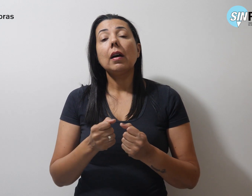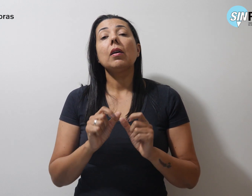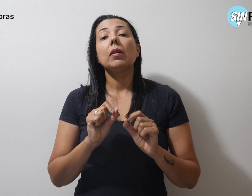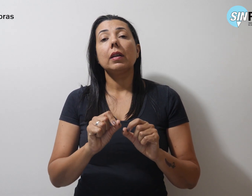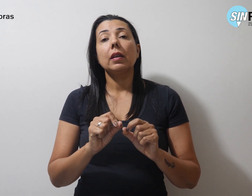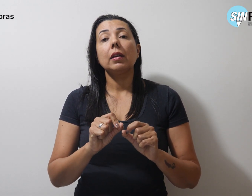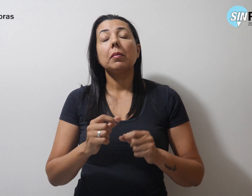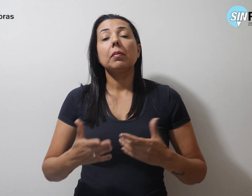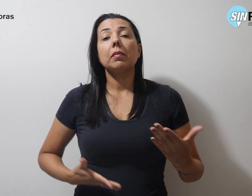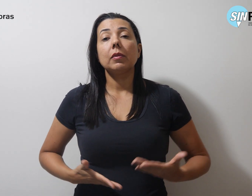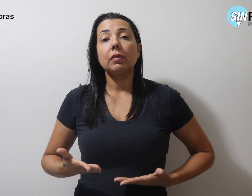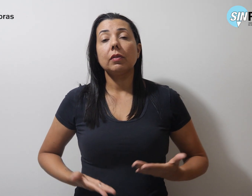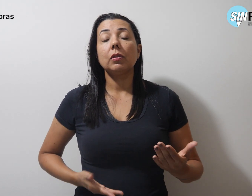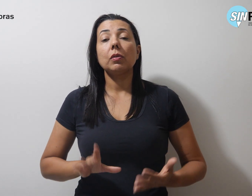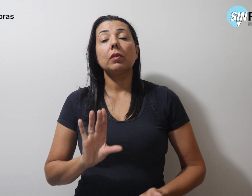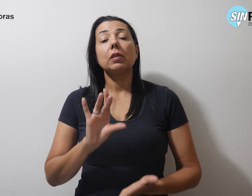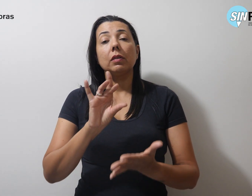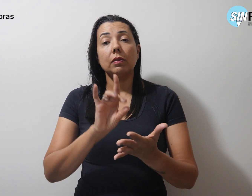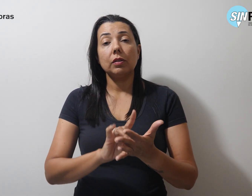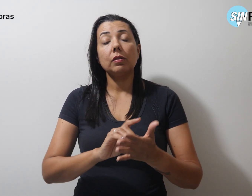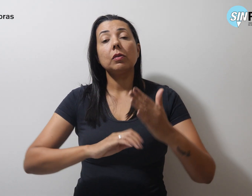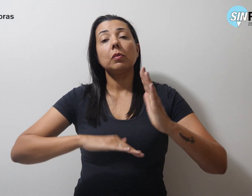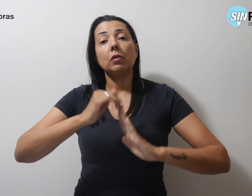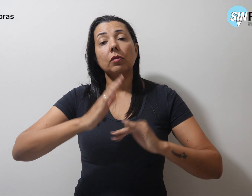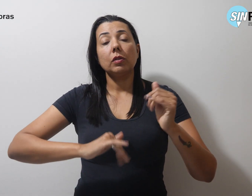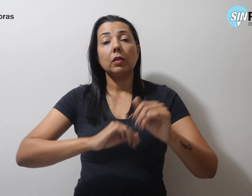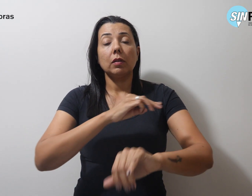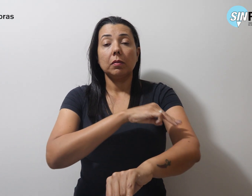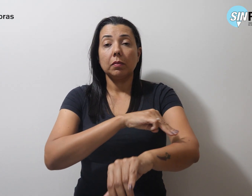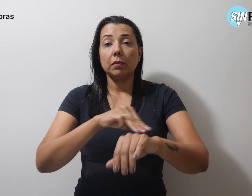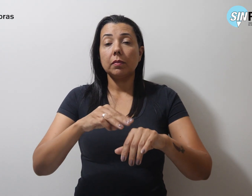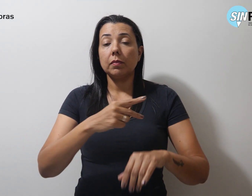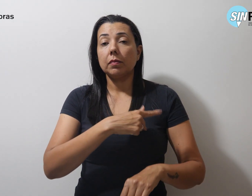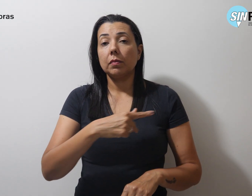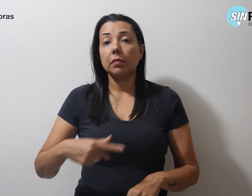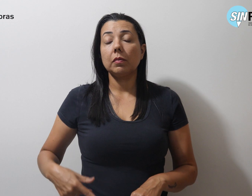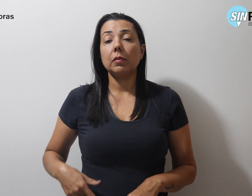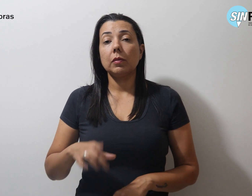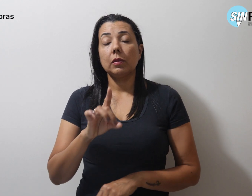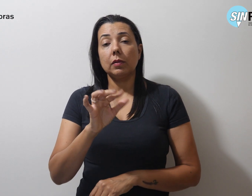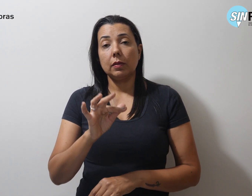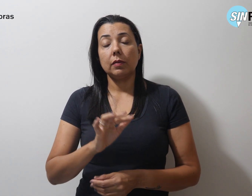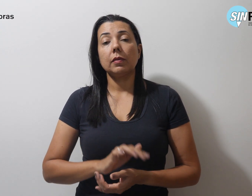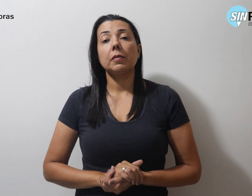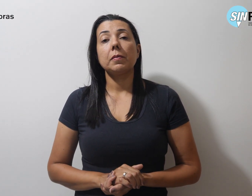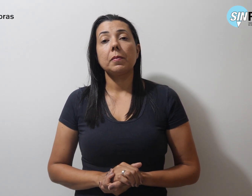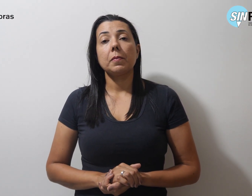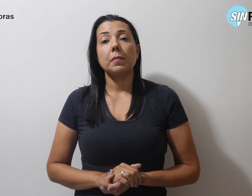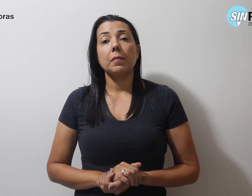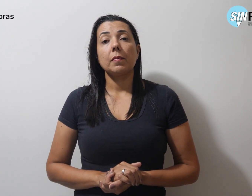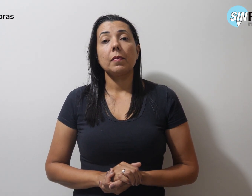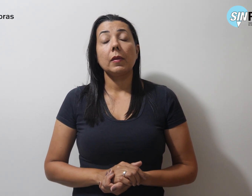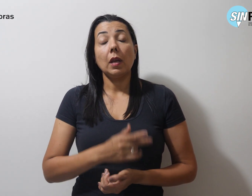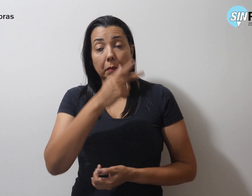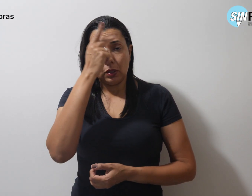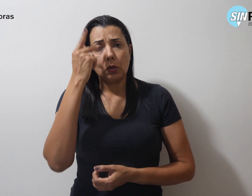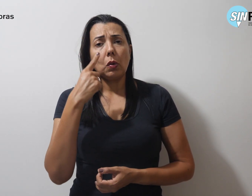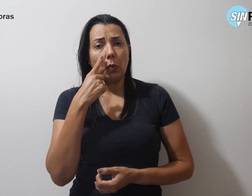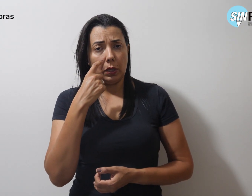servidores efetivos da carreira Magistério Público do Distrito Federal. Interessados deverão